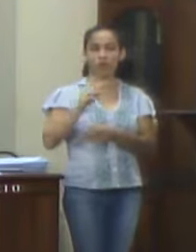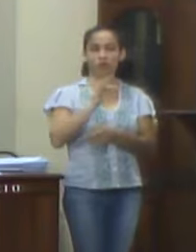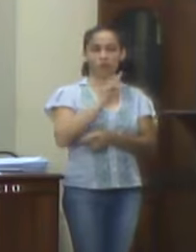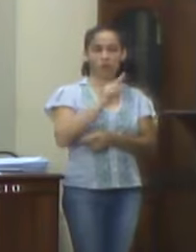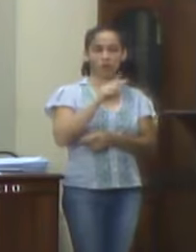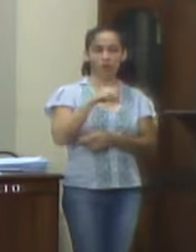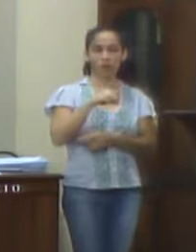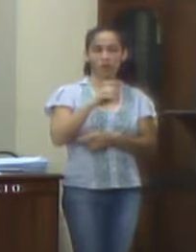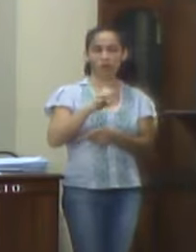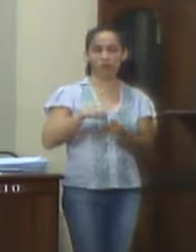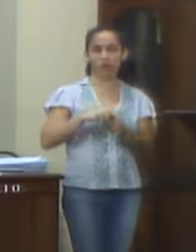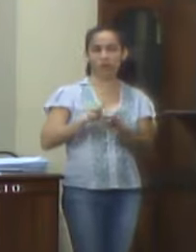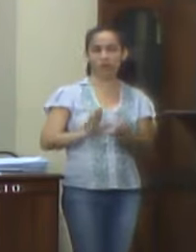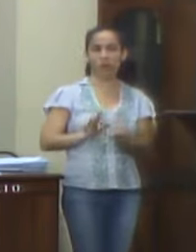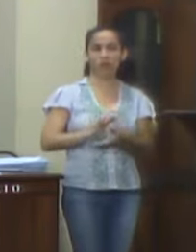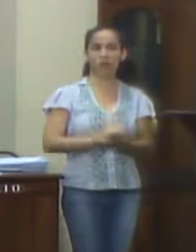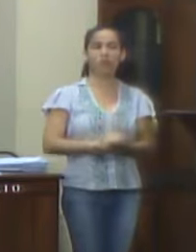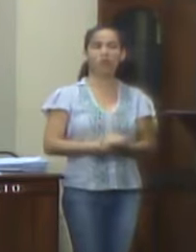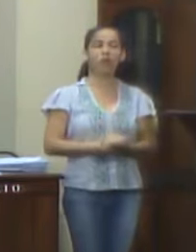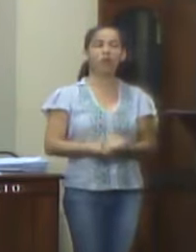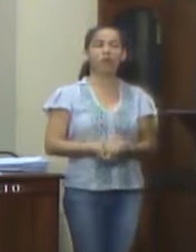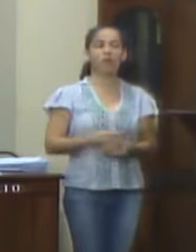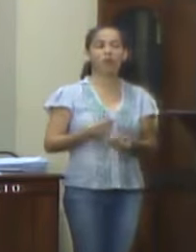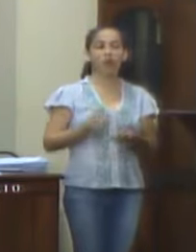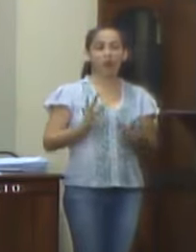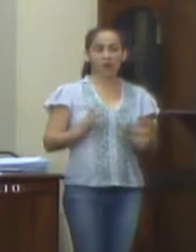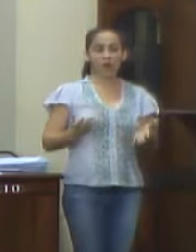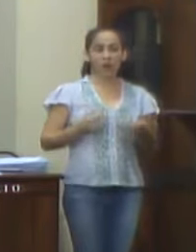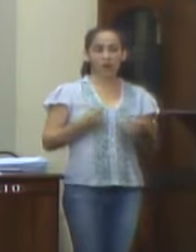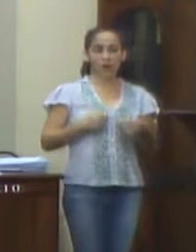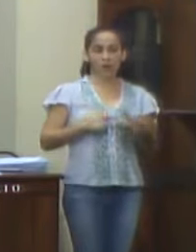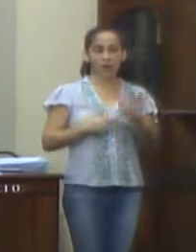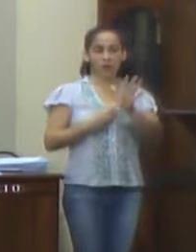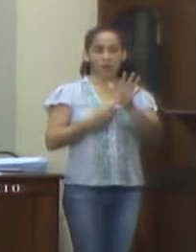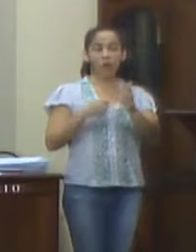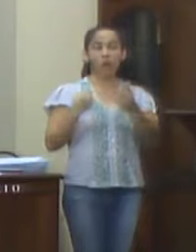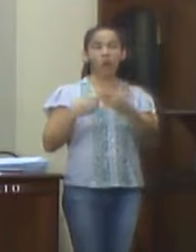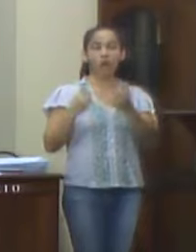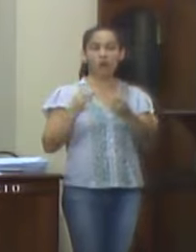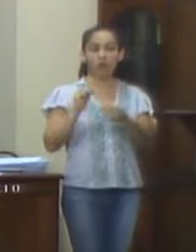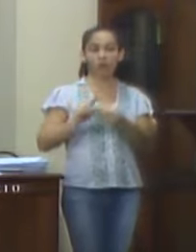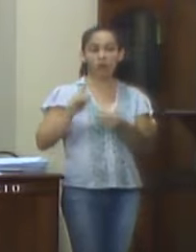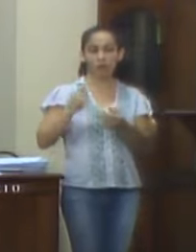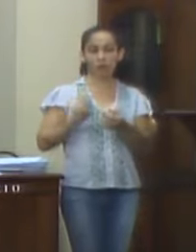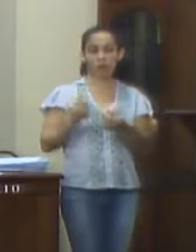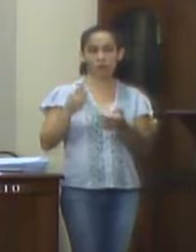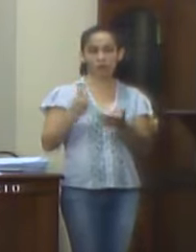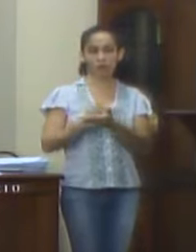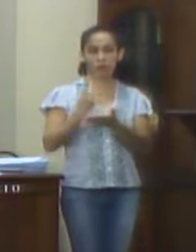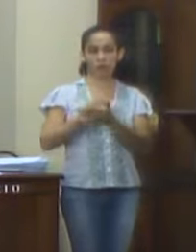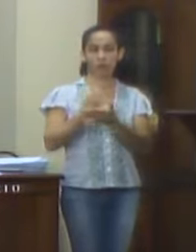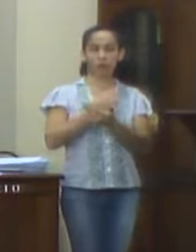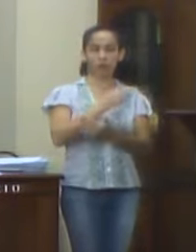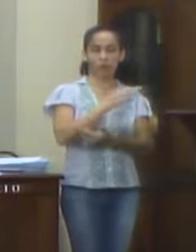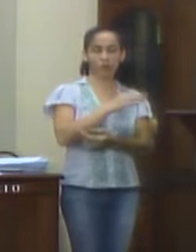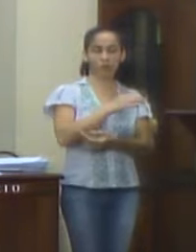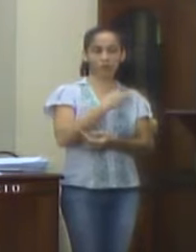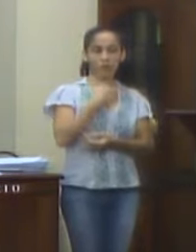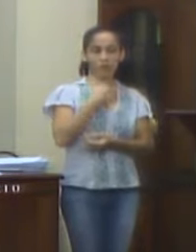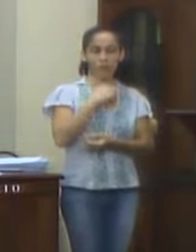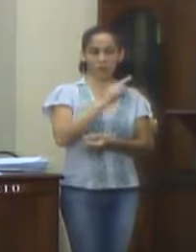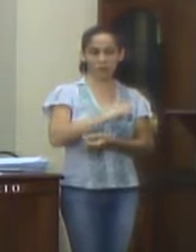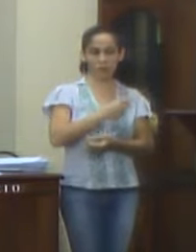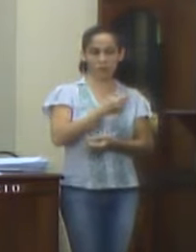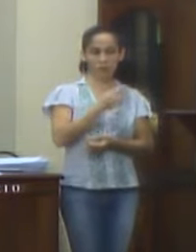vir o anexo 8 da Lei de Responsabilidade Fiscal, referendo ao terceiro quadrimestre de 2017, cria verdadeiro conflito, quando dá a